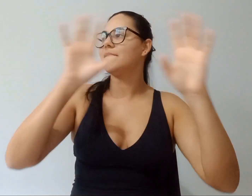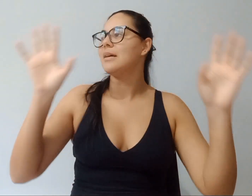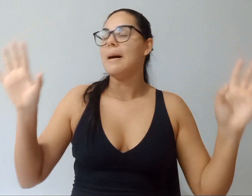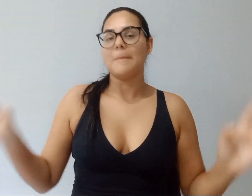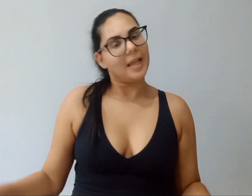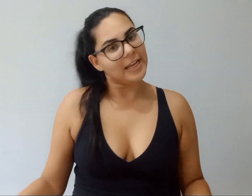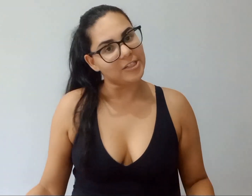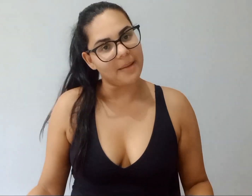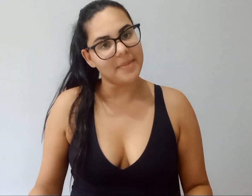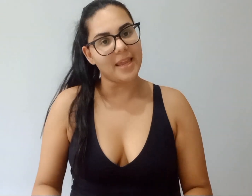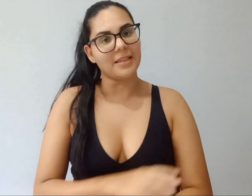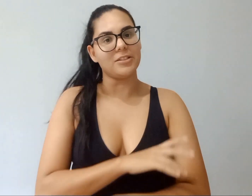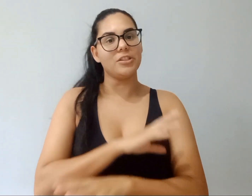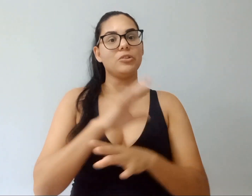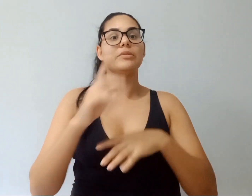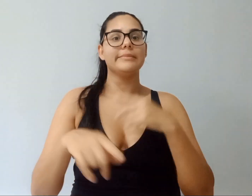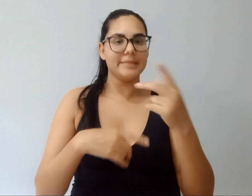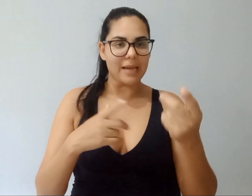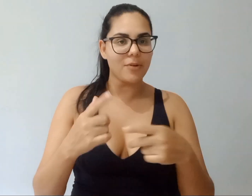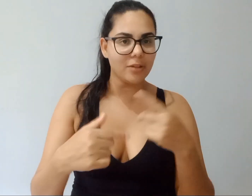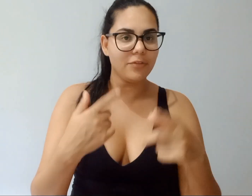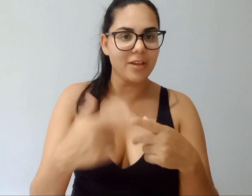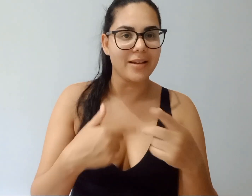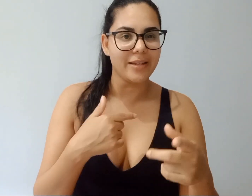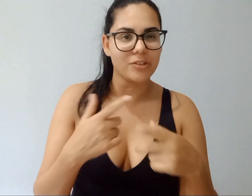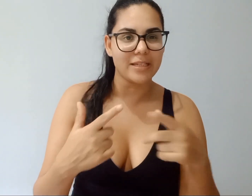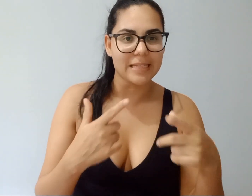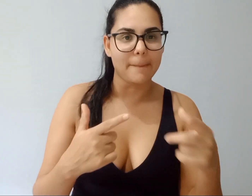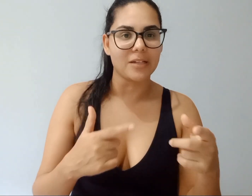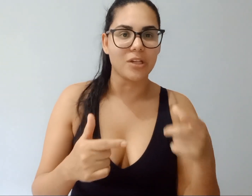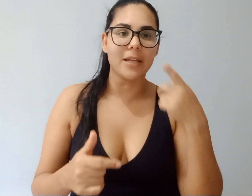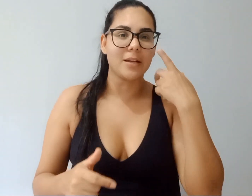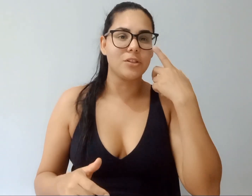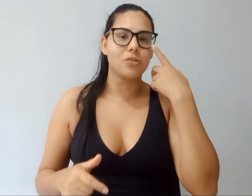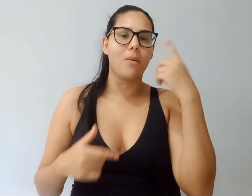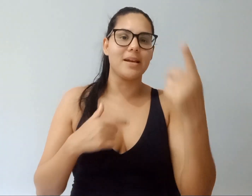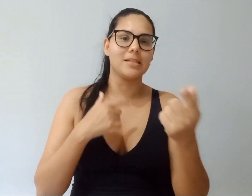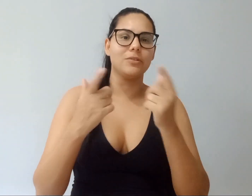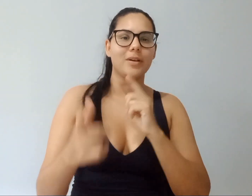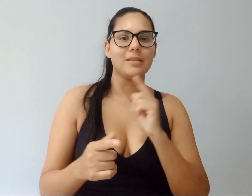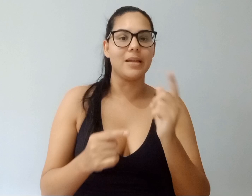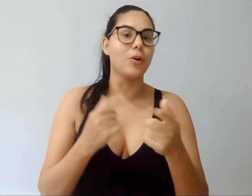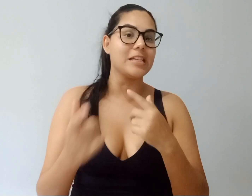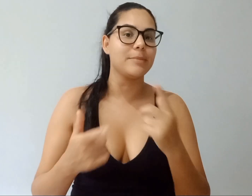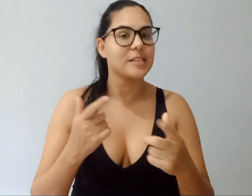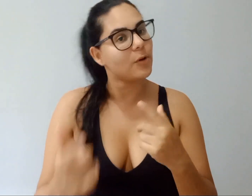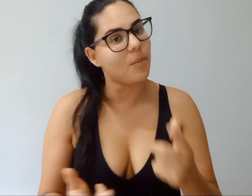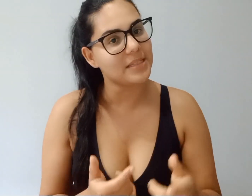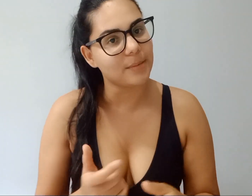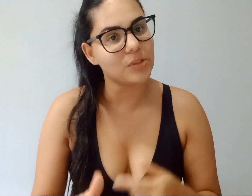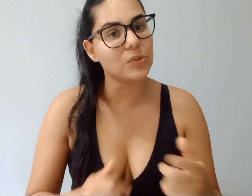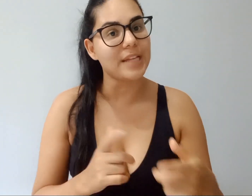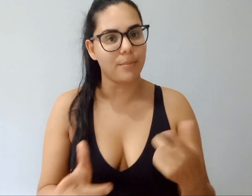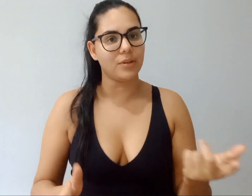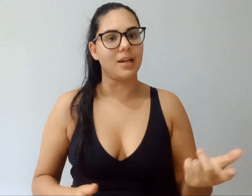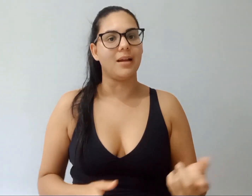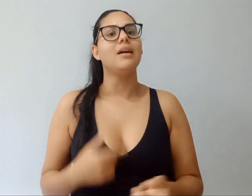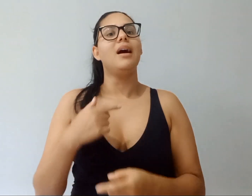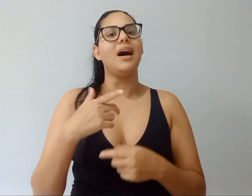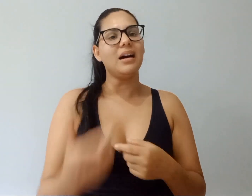planejamentos. gente... Sabe quando vira ali de dezembro pra janeiro? A gente começa... Nós mesmos começamos a nos sabotar. Ah,